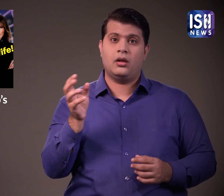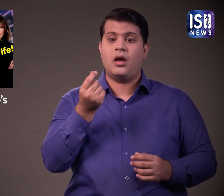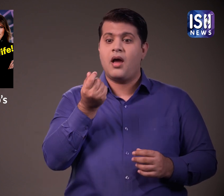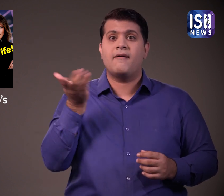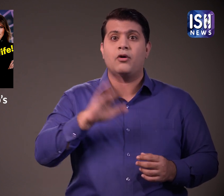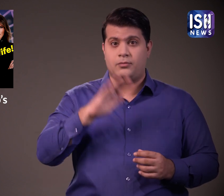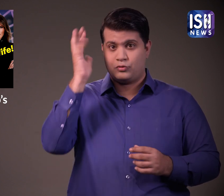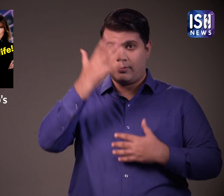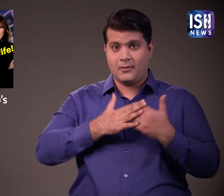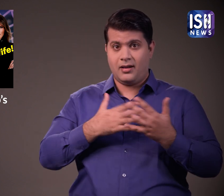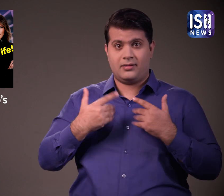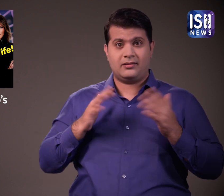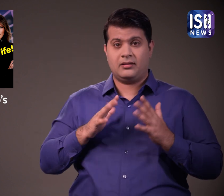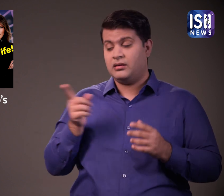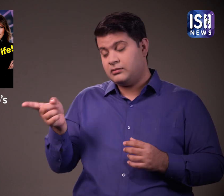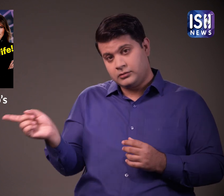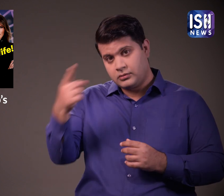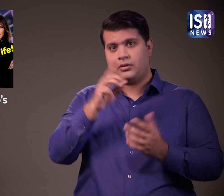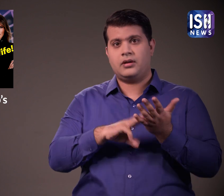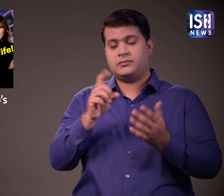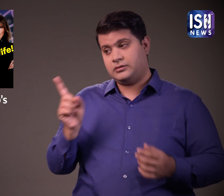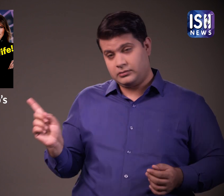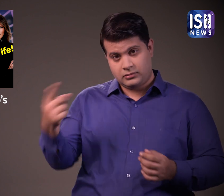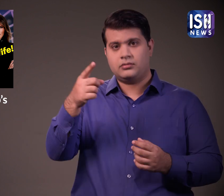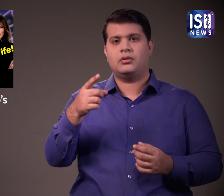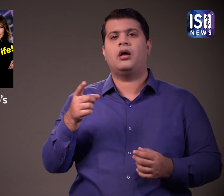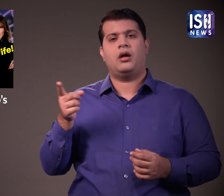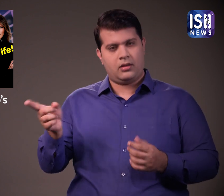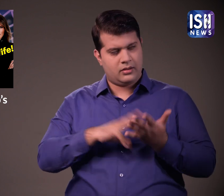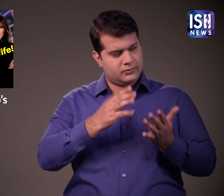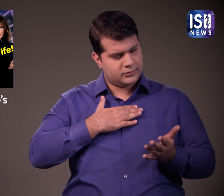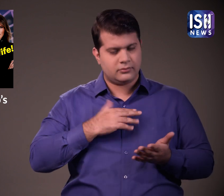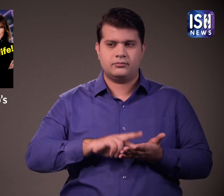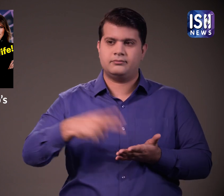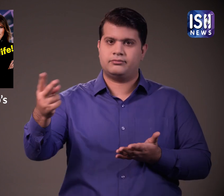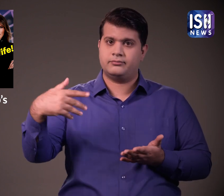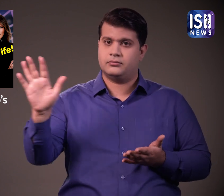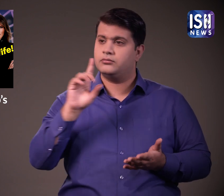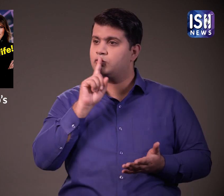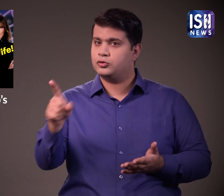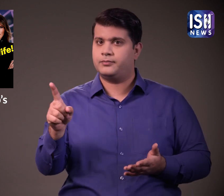भुकतान कोहन के नीजिब बैंक खाते से किया गया था इस प्रकार स्टॉर्मी चुप हो गई